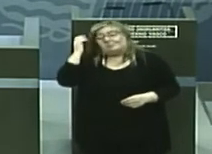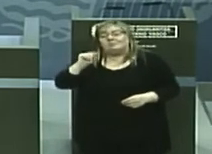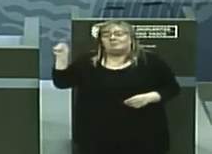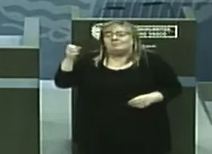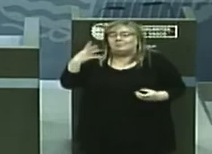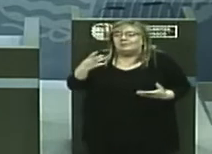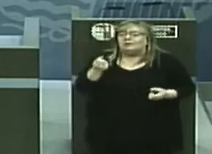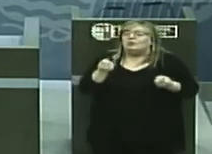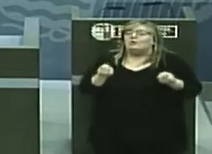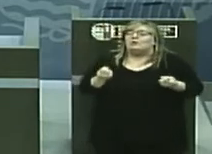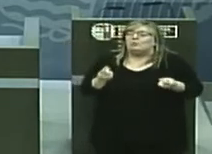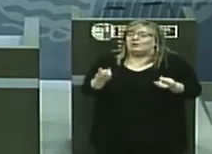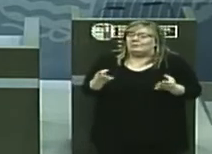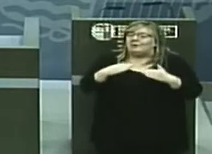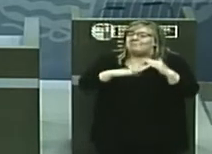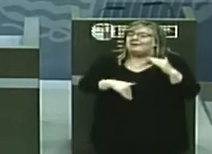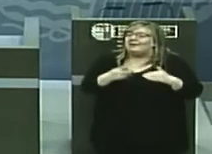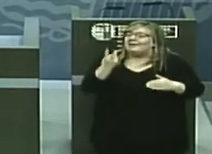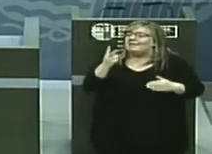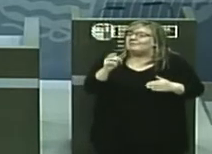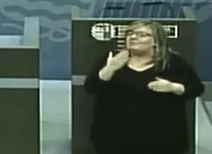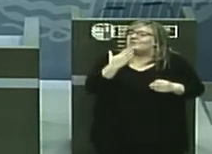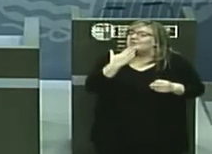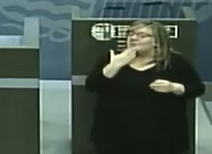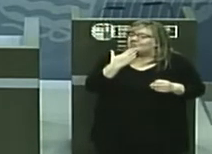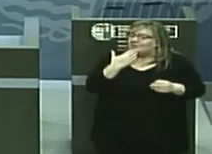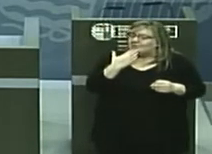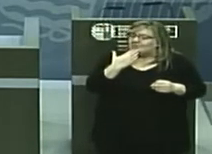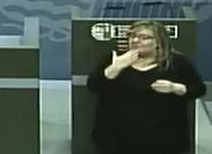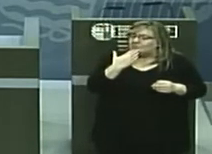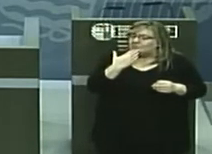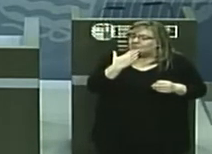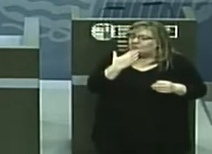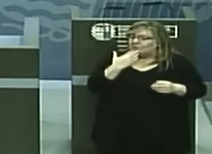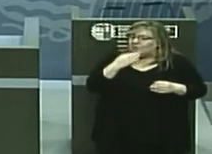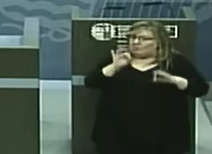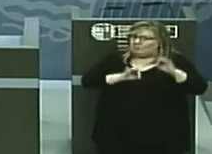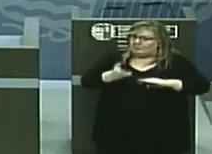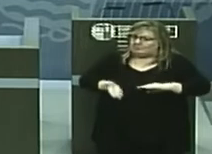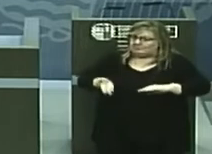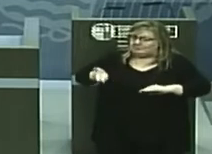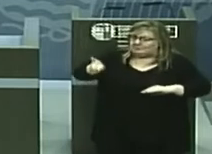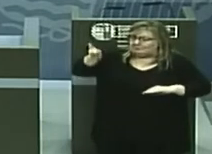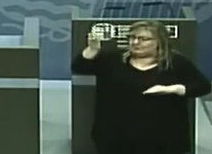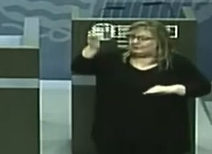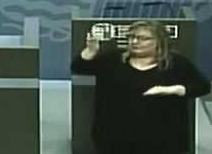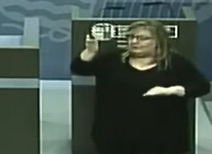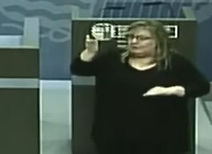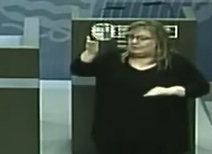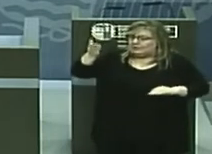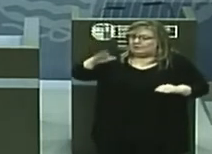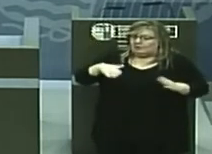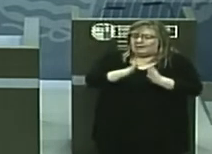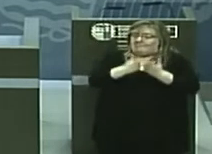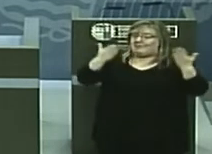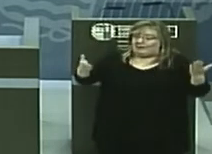El número de casos de menores de 20 años ha aumentado considerablemente. En un periódico,